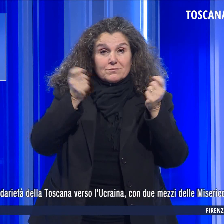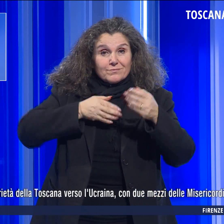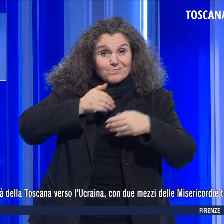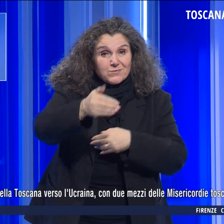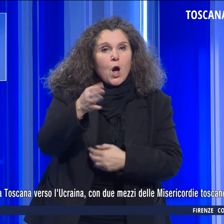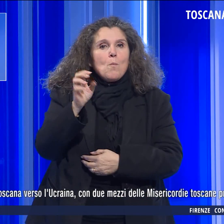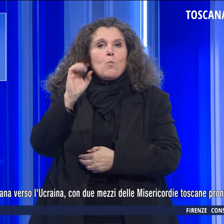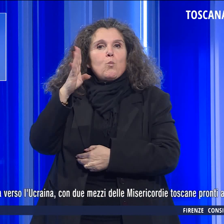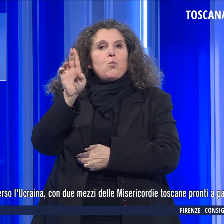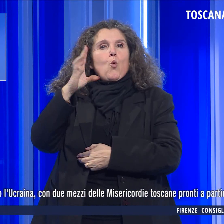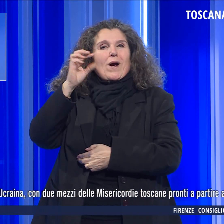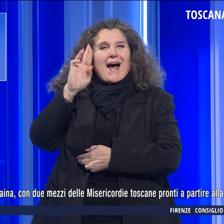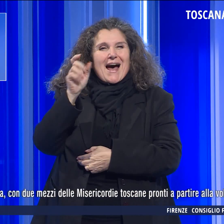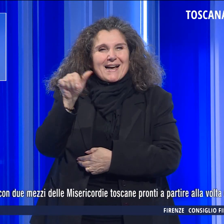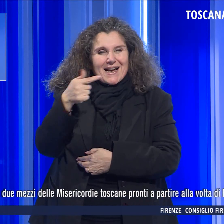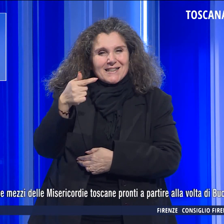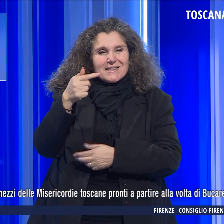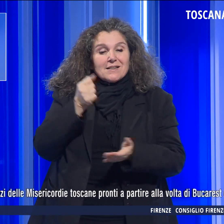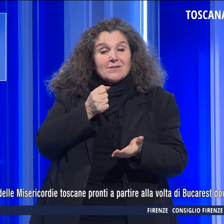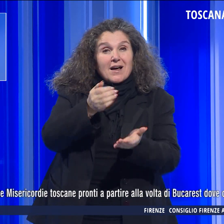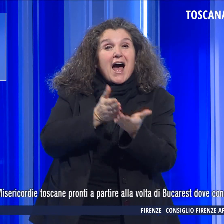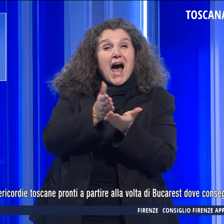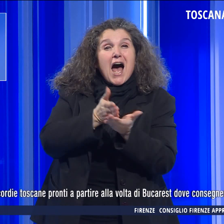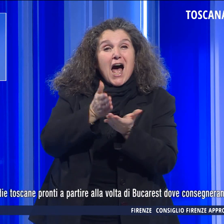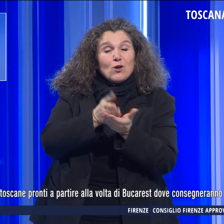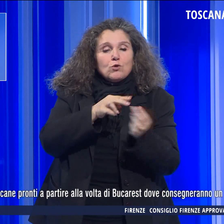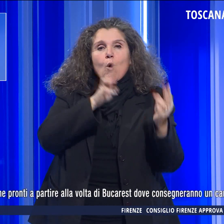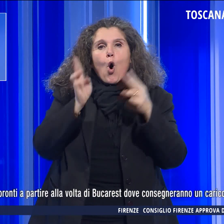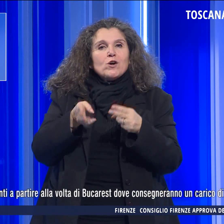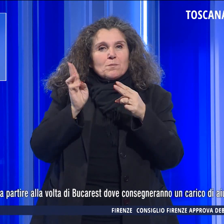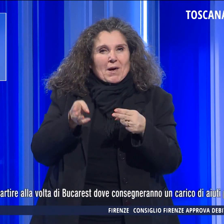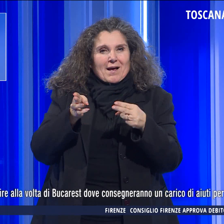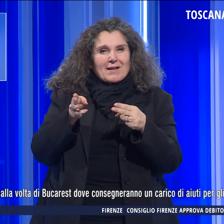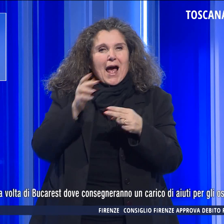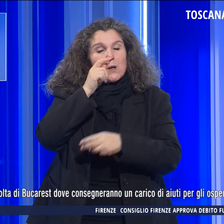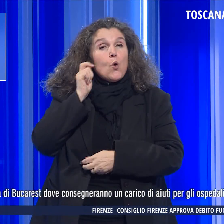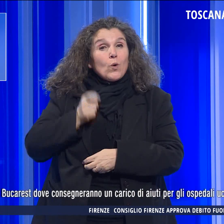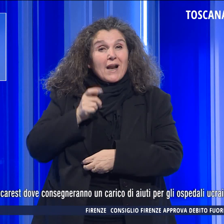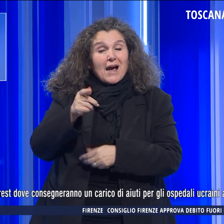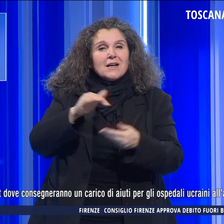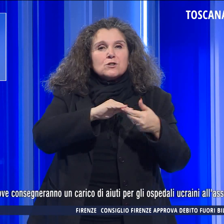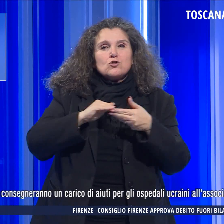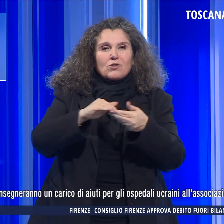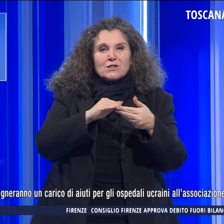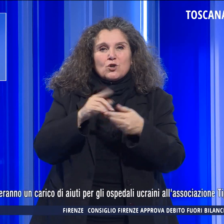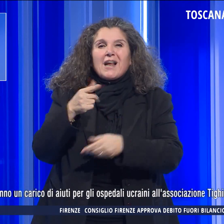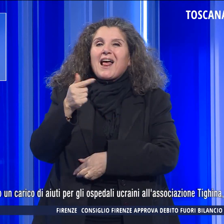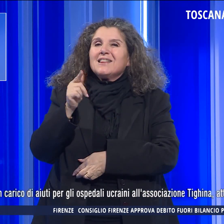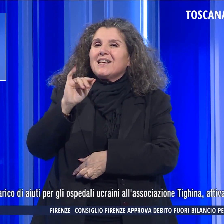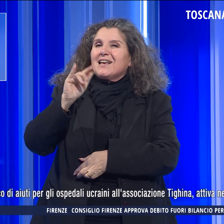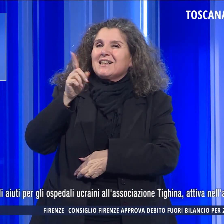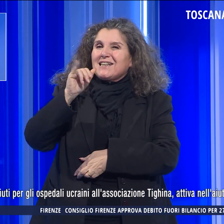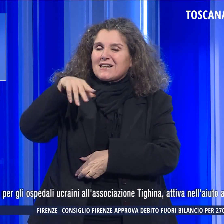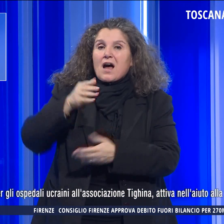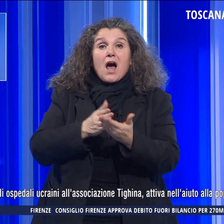Bucharest dove consegneranno un carico di aiuti per gli ospedali ucraini all'associazione Tigina attiva